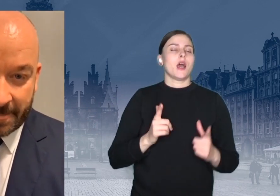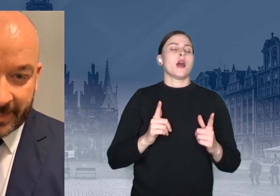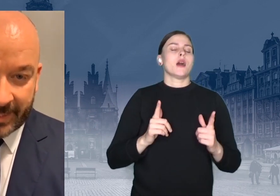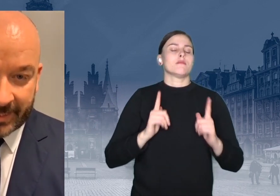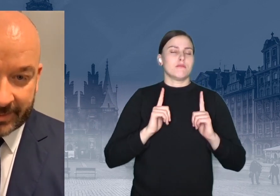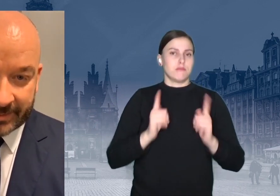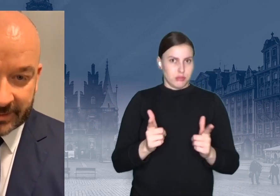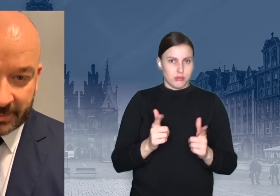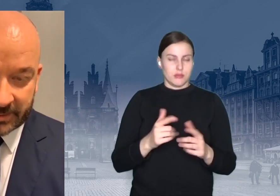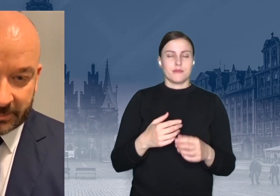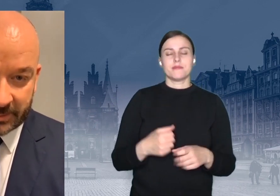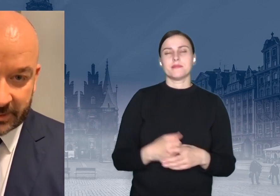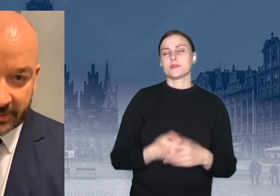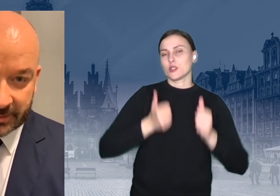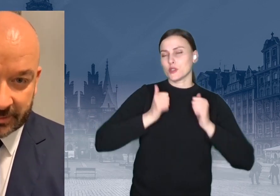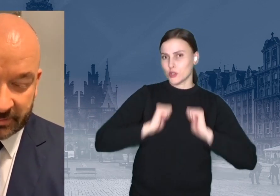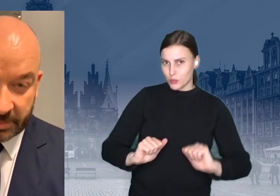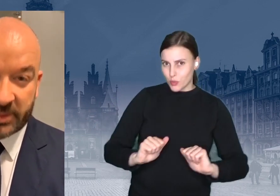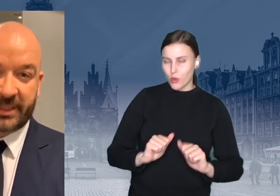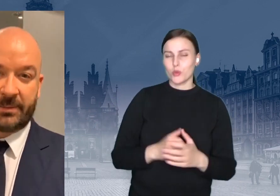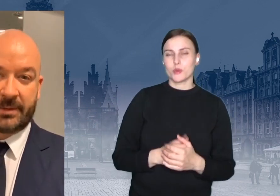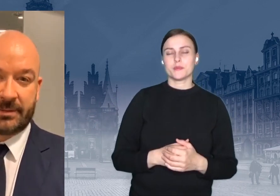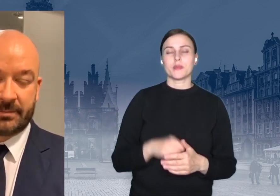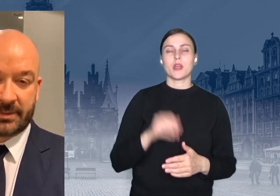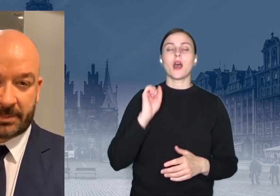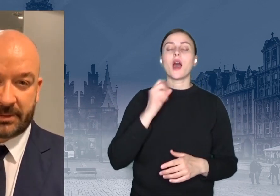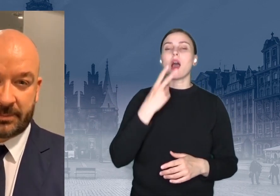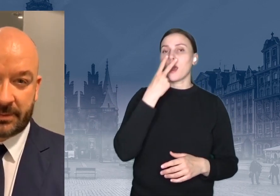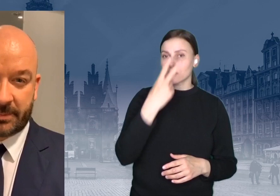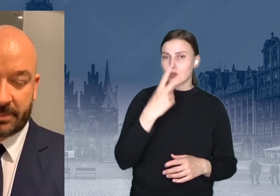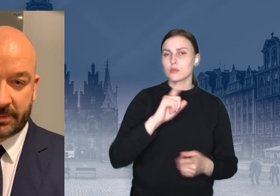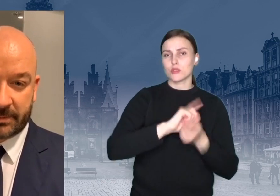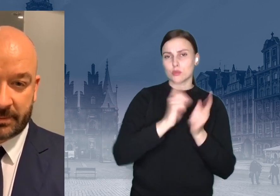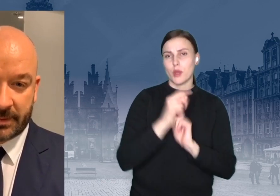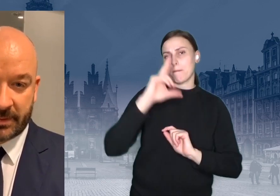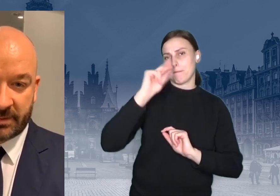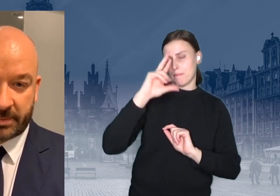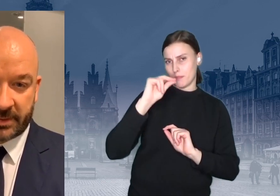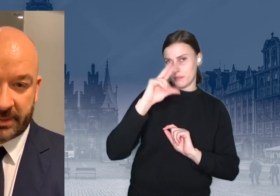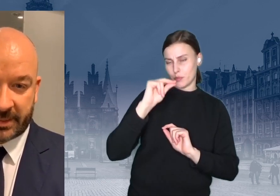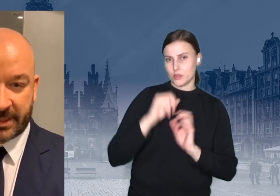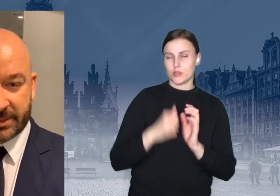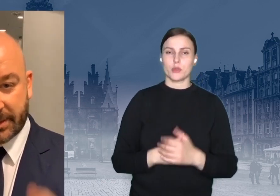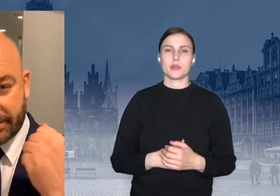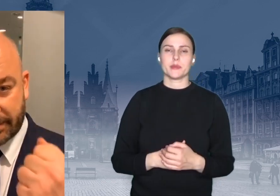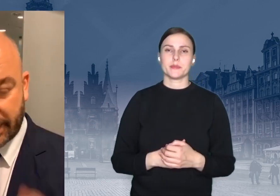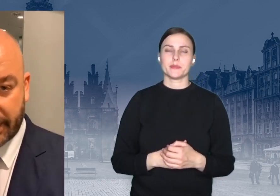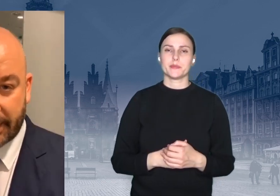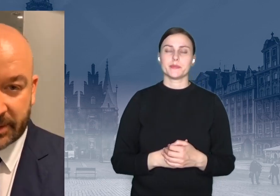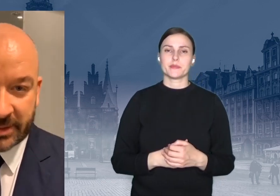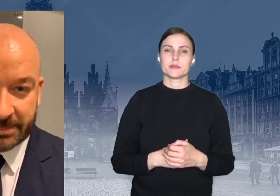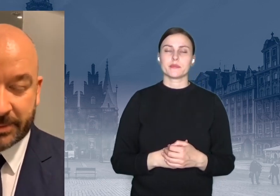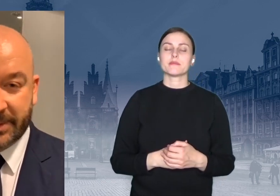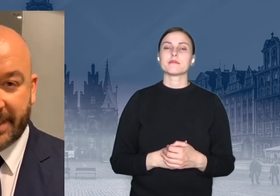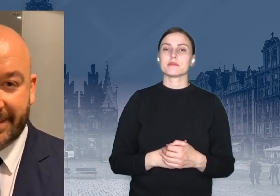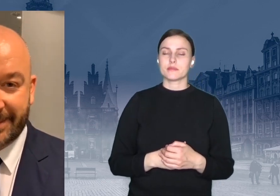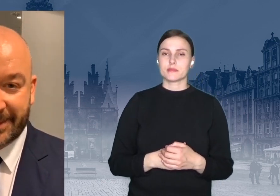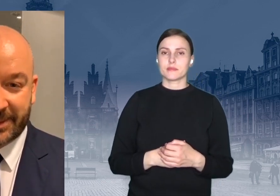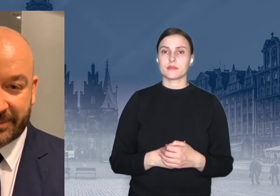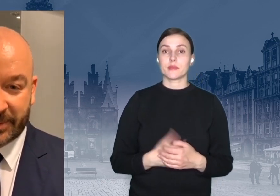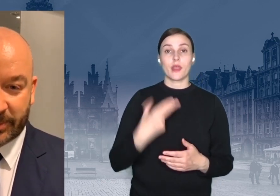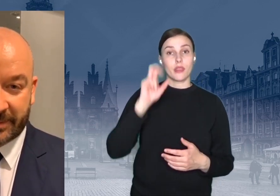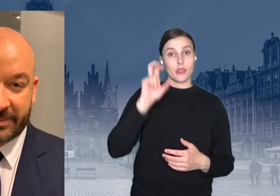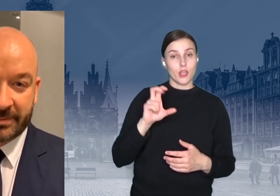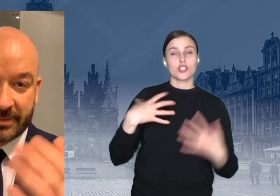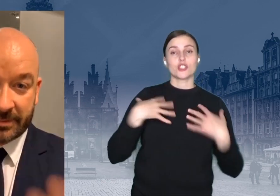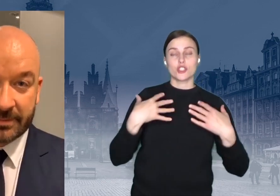a zobaczymy się w poniedziałek. Zobaczymy się po prostu w poniedziałek. Także niech żyje Polska, niech żyje Wrocław.